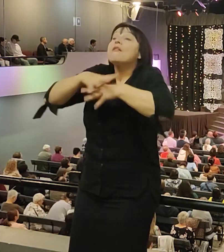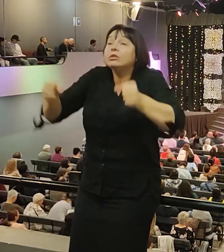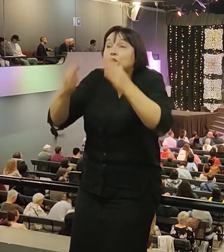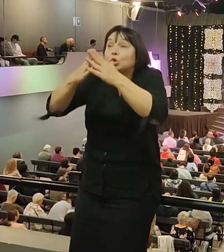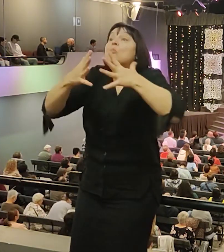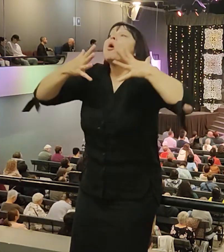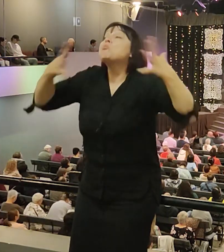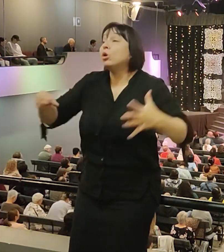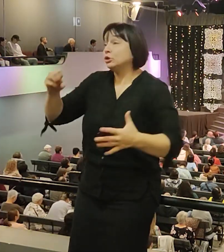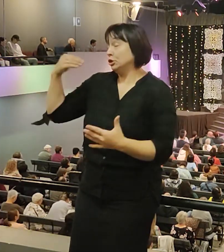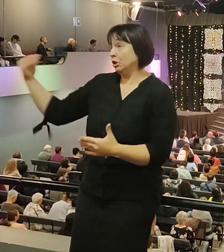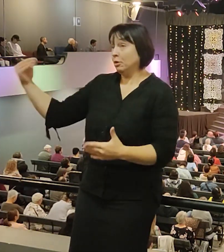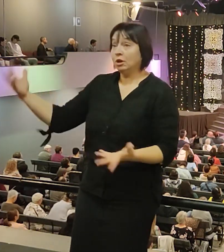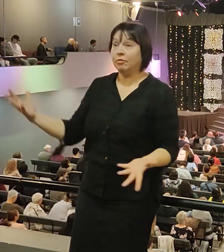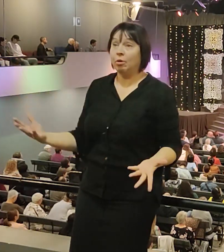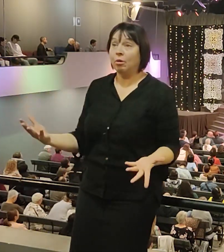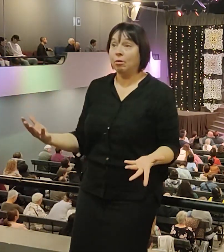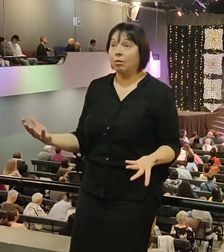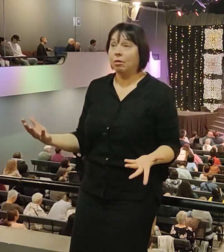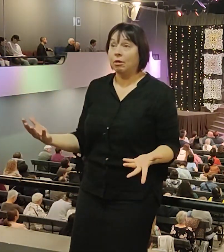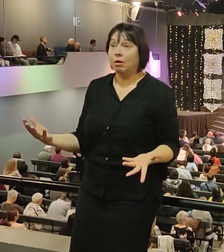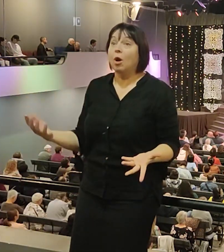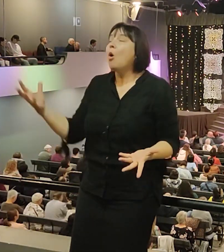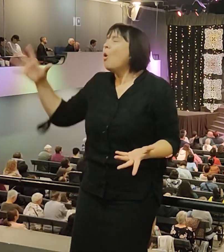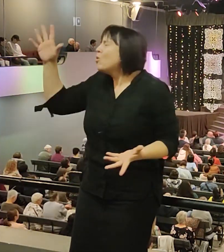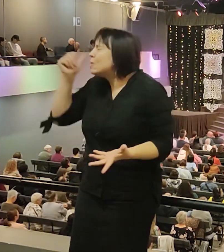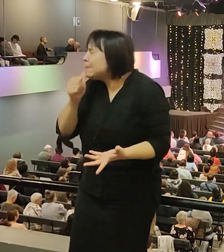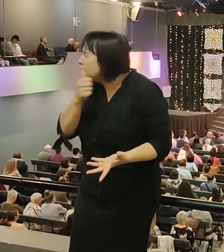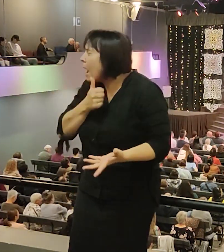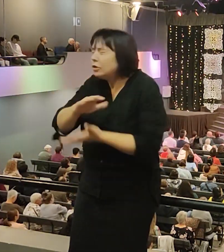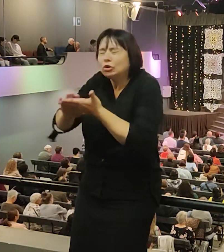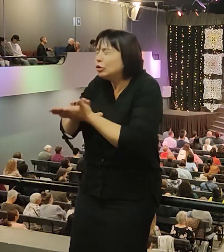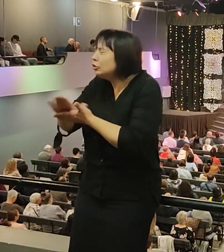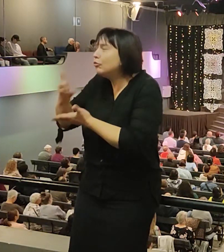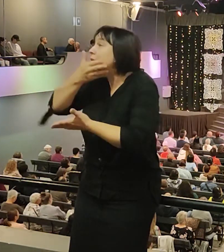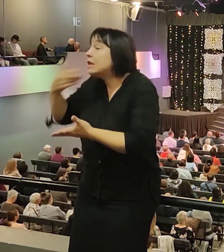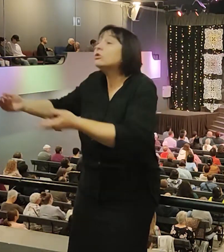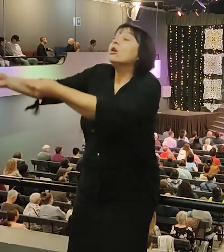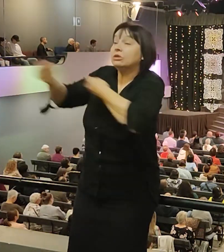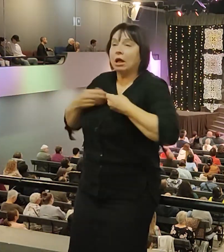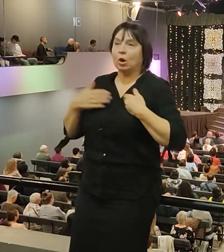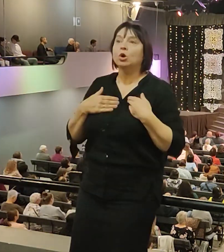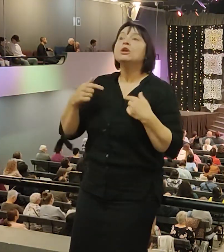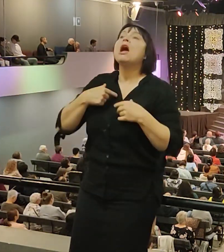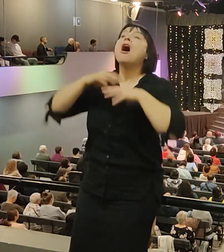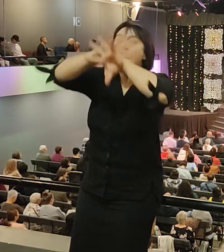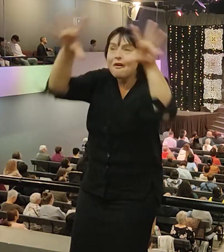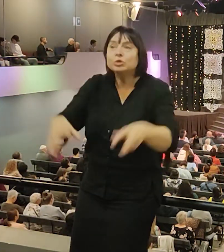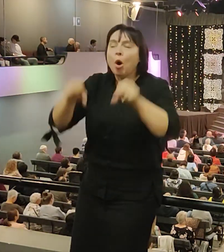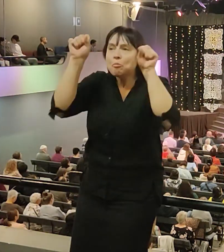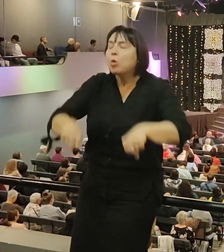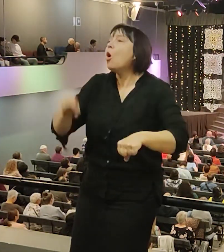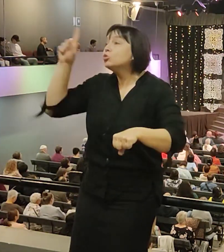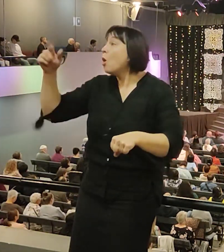Он ничего не уступает, не утаил от меня, кроме тебя, ибо ты его жена. Как я могу